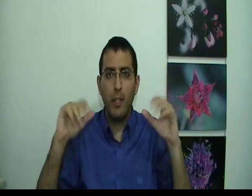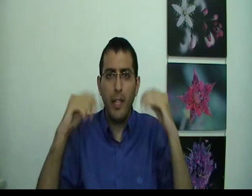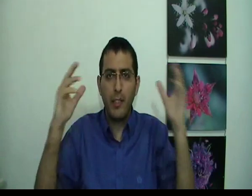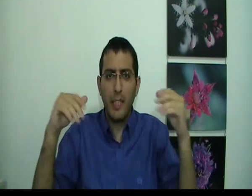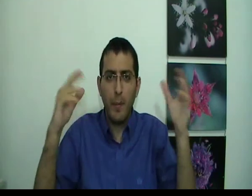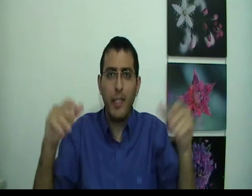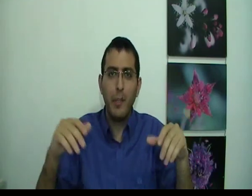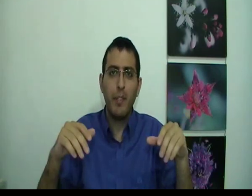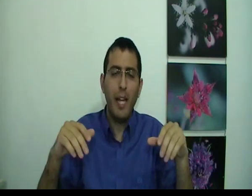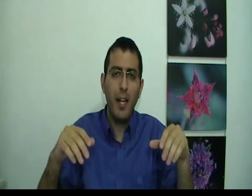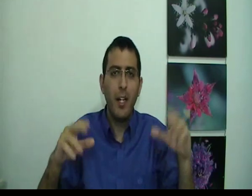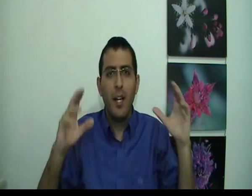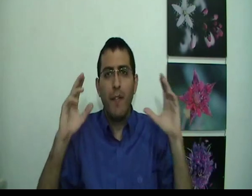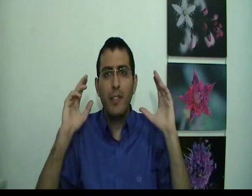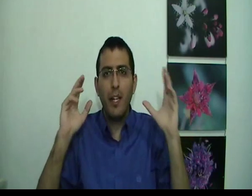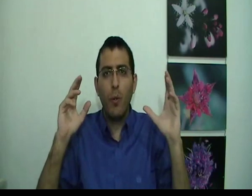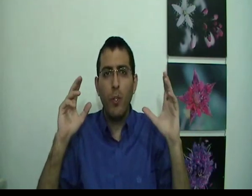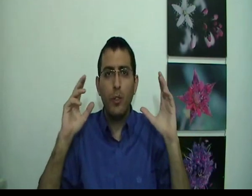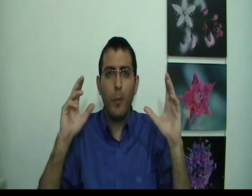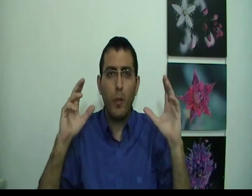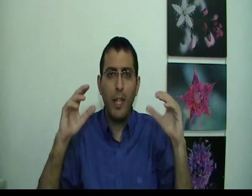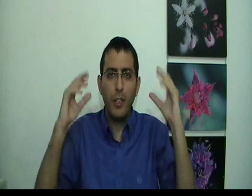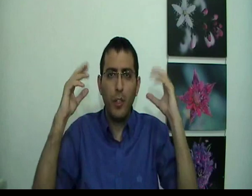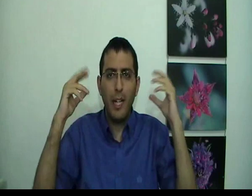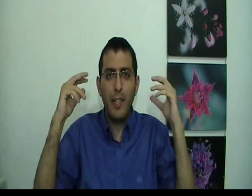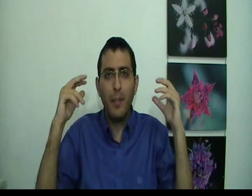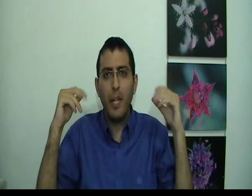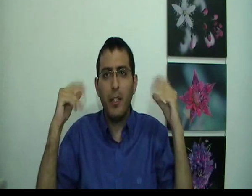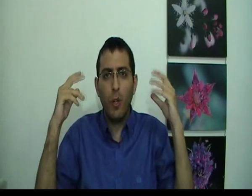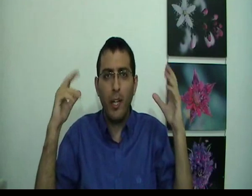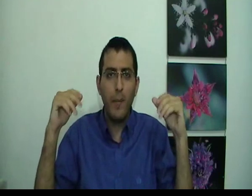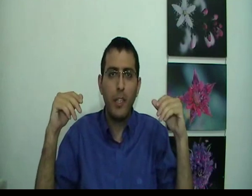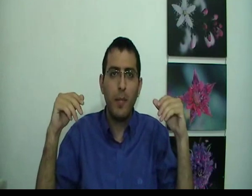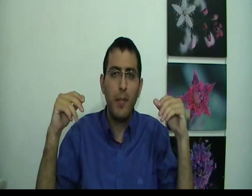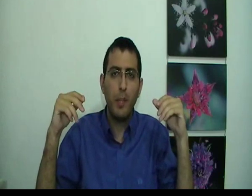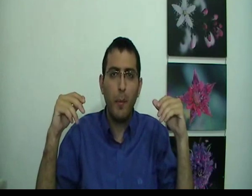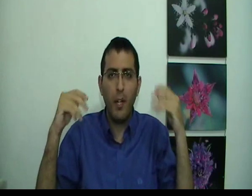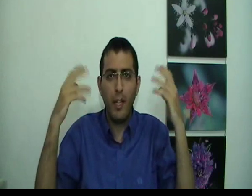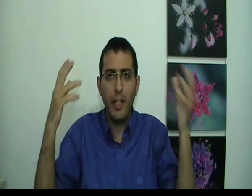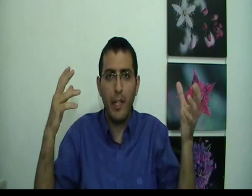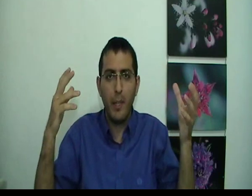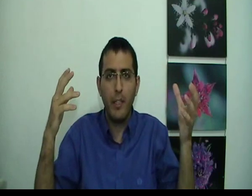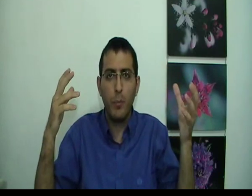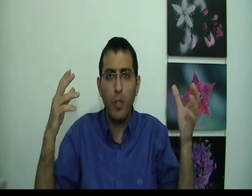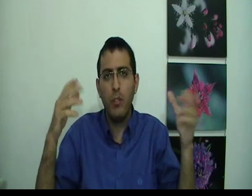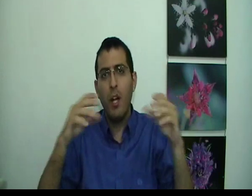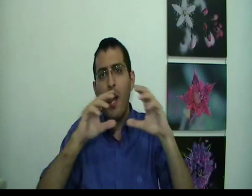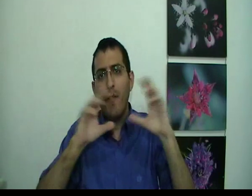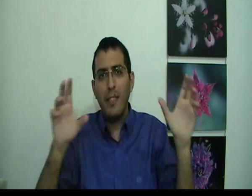נניח שעכשיו המדע יתפתח והצליחו ליצור מכונה שהיא יודעת לתמלל את כל הגנים החשמליים שבמוח לתמונות, ואז